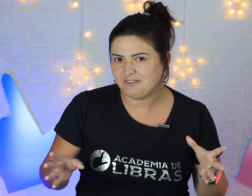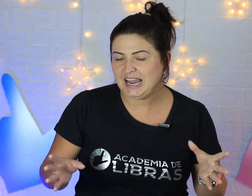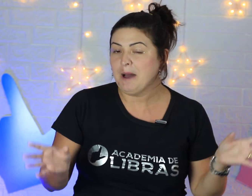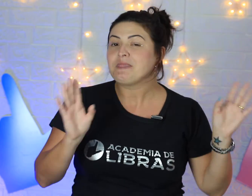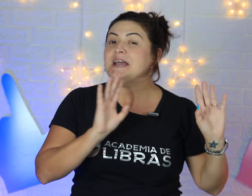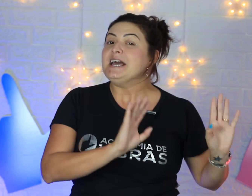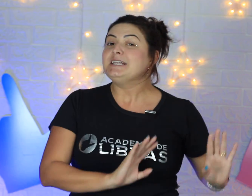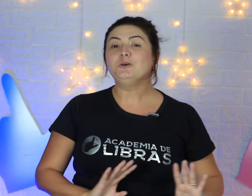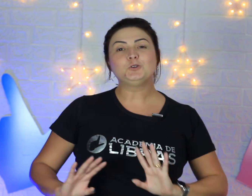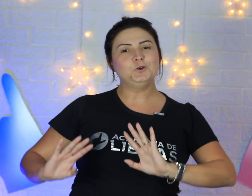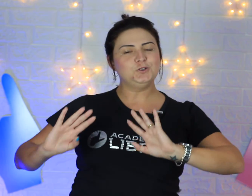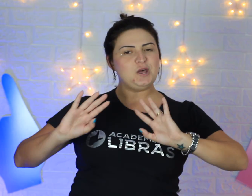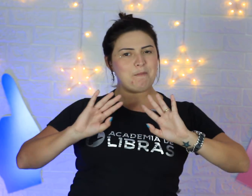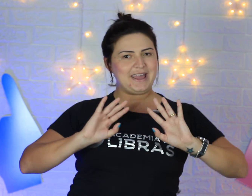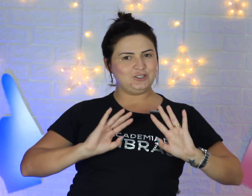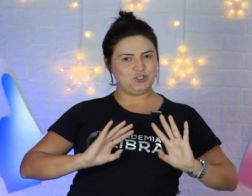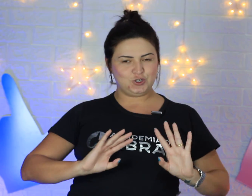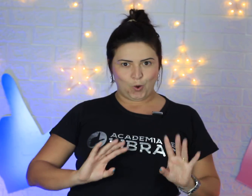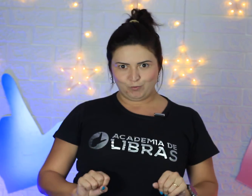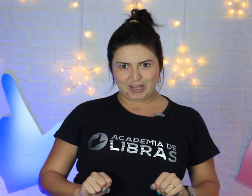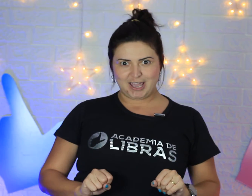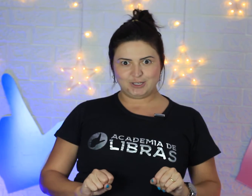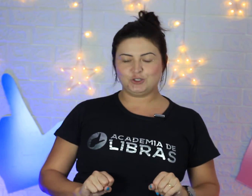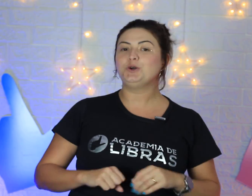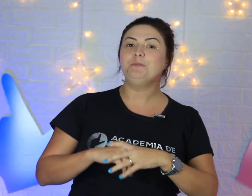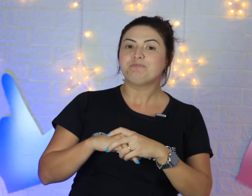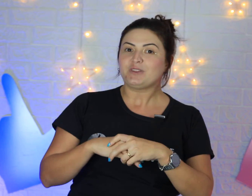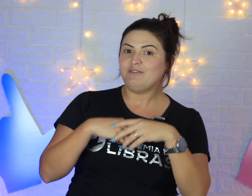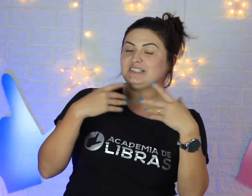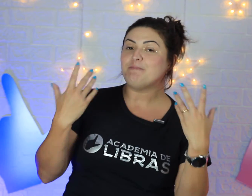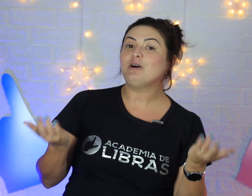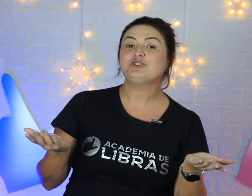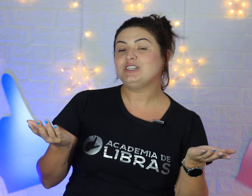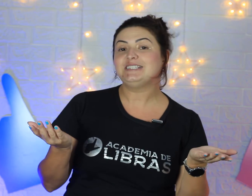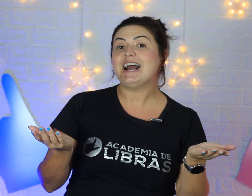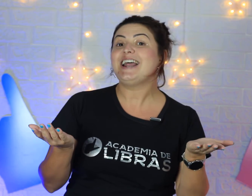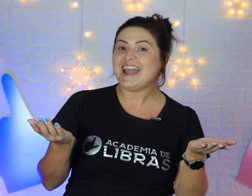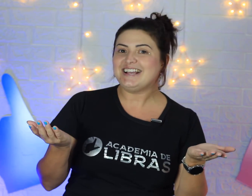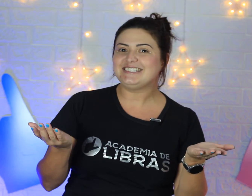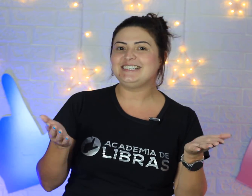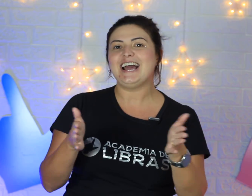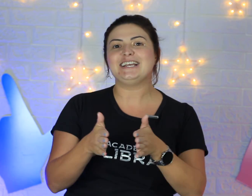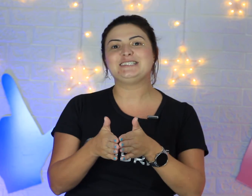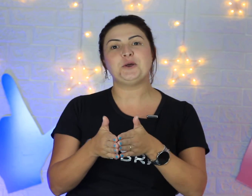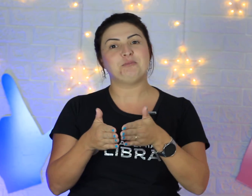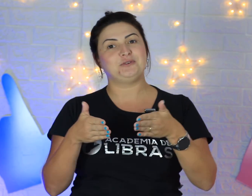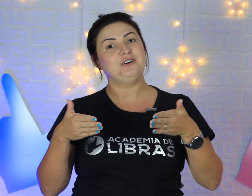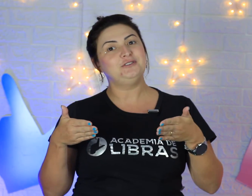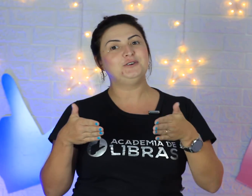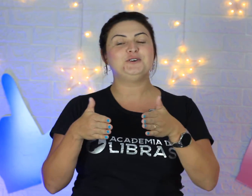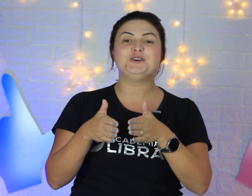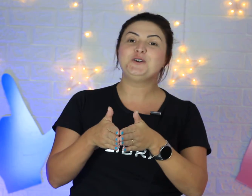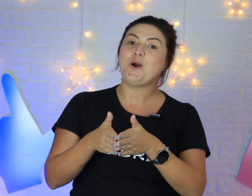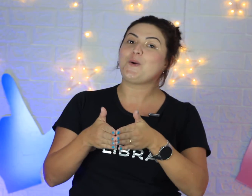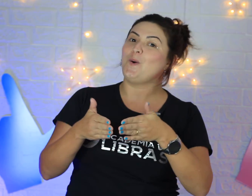falar. Então, tudo depende de contexto e você pode utilizar esses sinais. Por favor, com